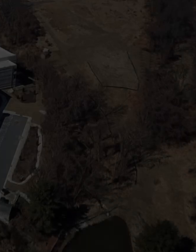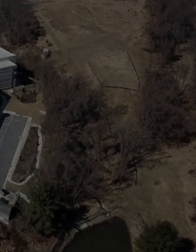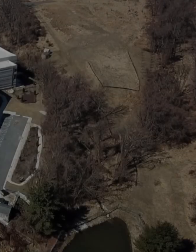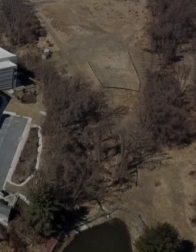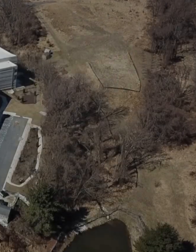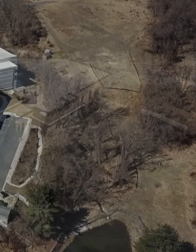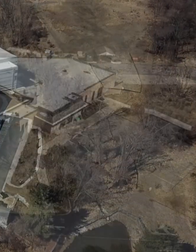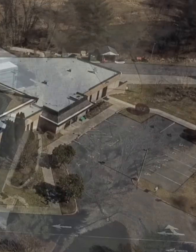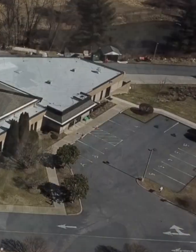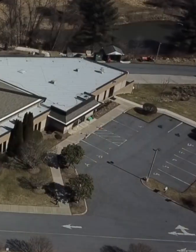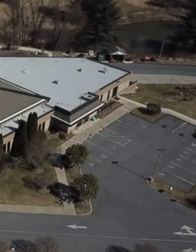음악